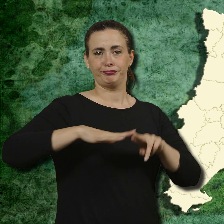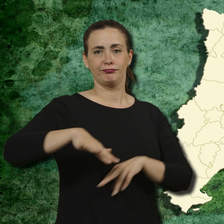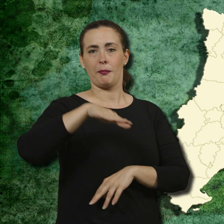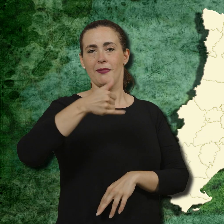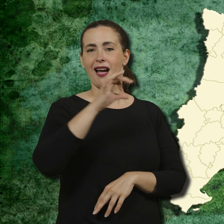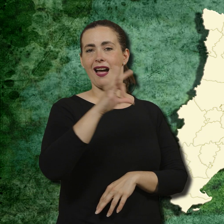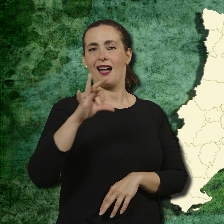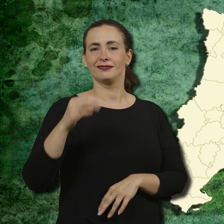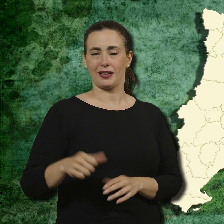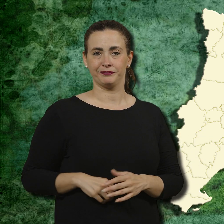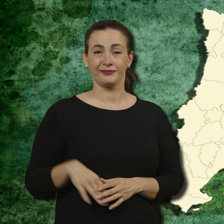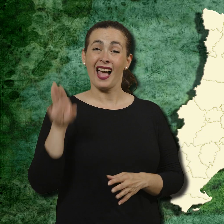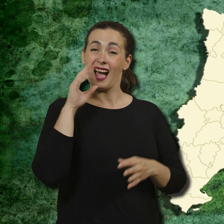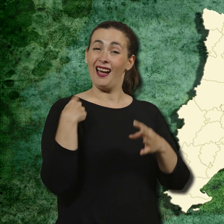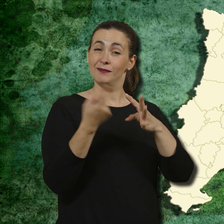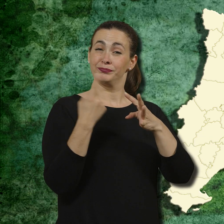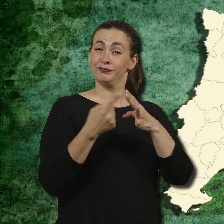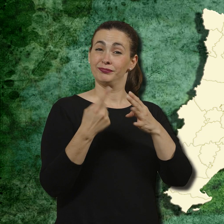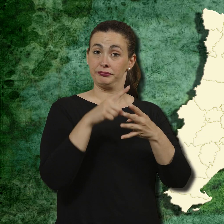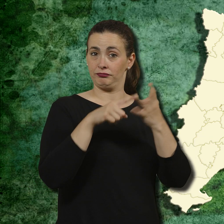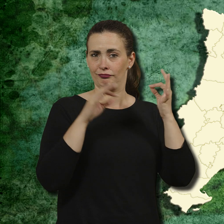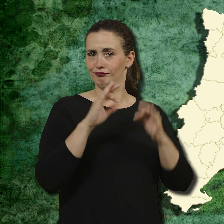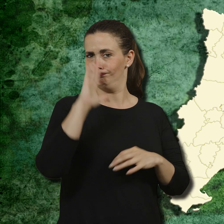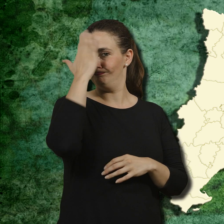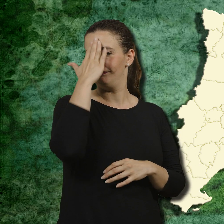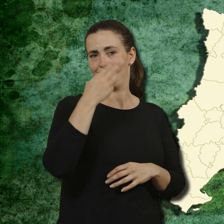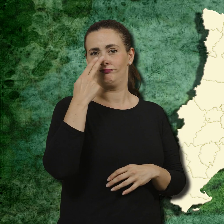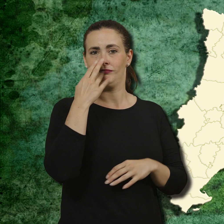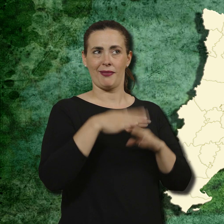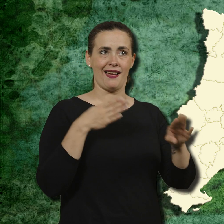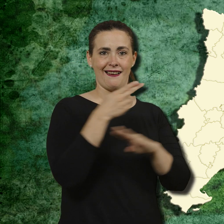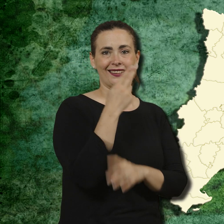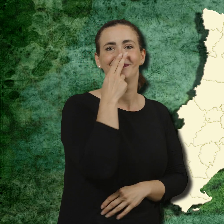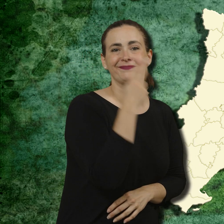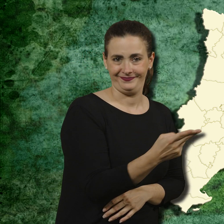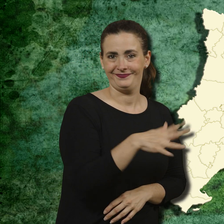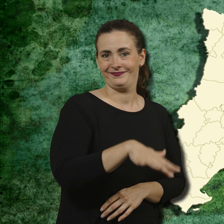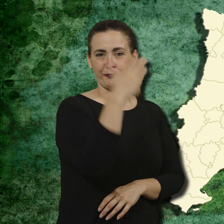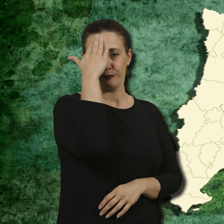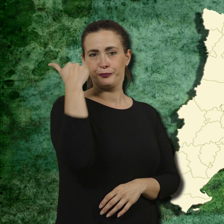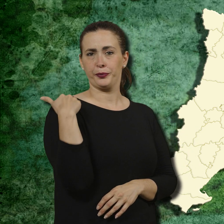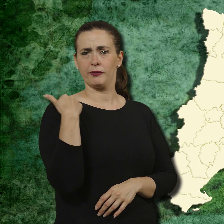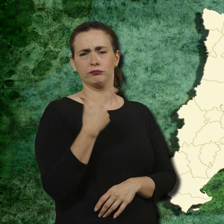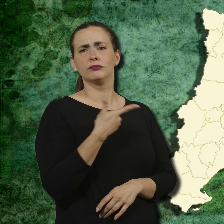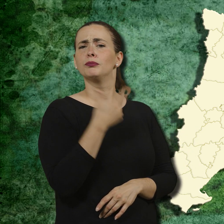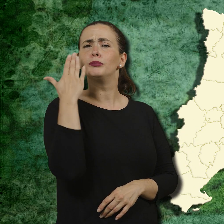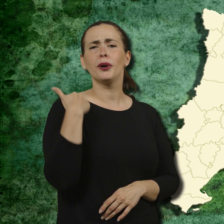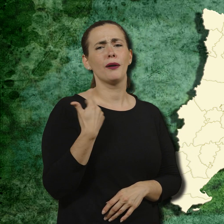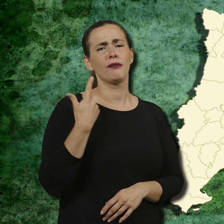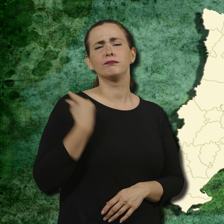teatre de la Massa constitueixen alguns dels principals punts d'interès d'aquesta vila rica en tradicions que ha sabut conservar un